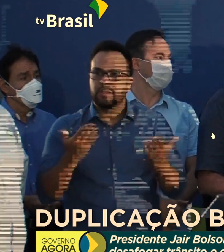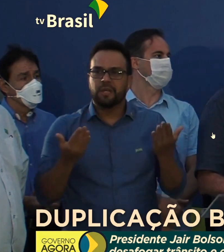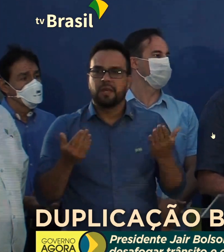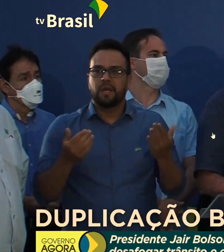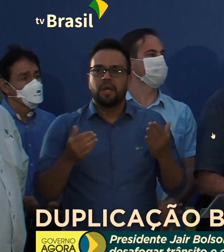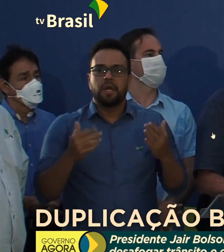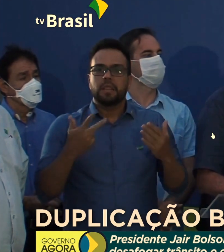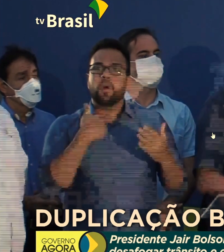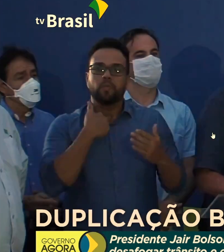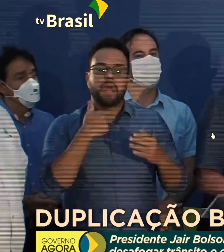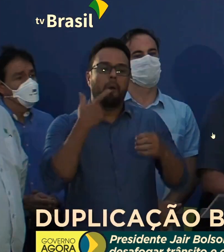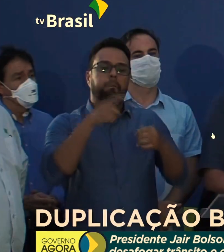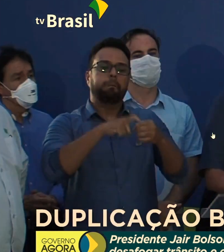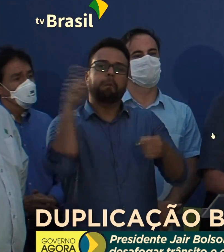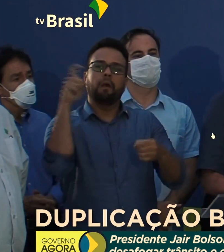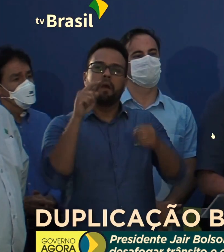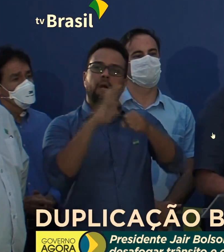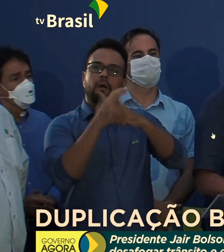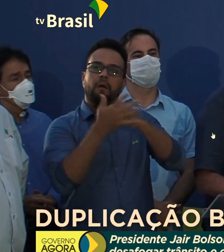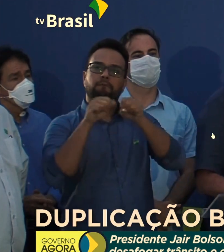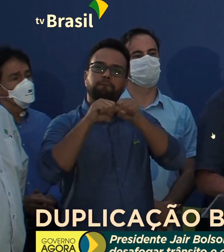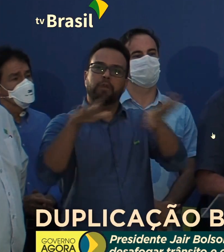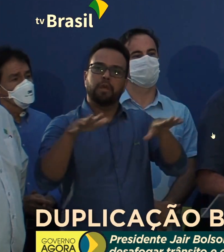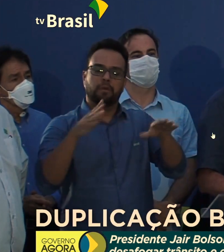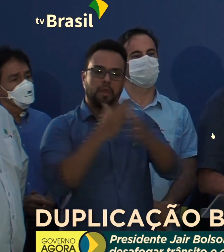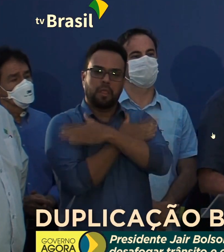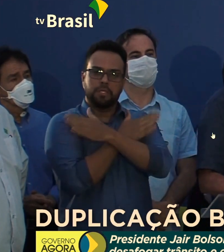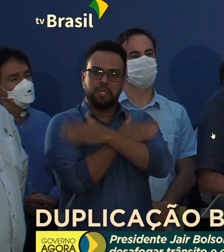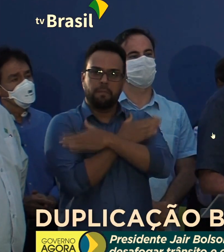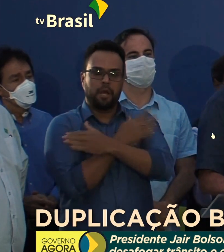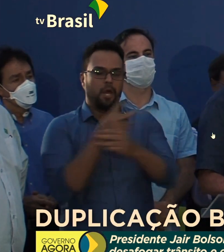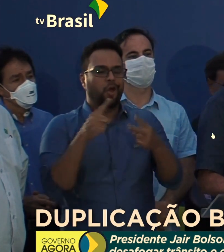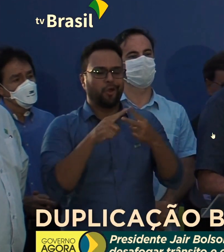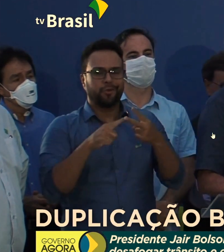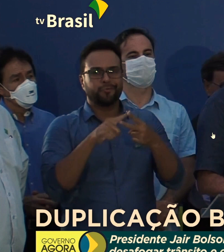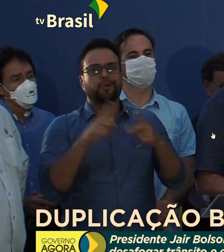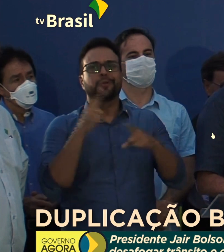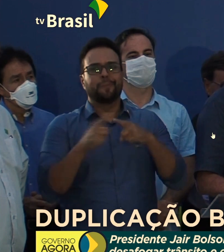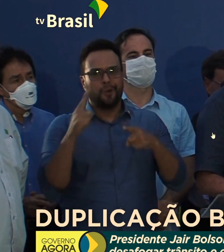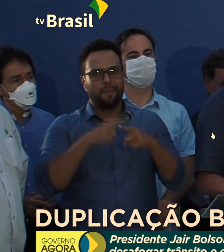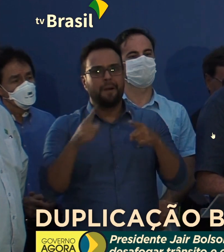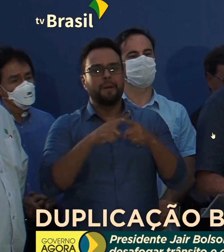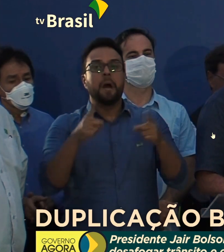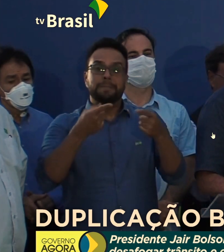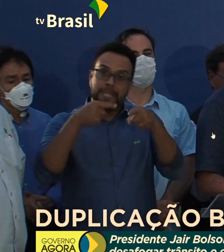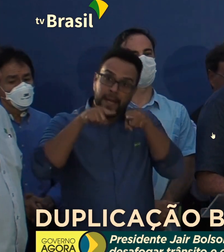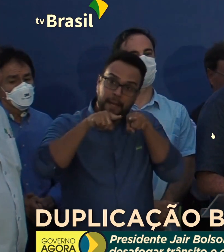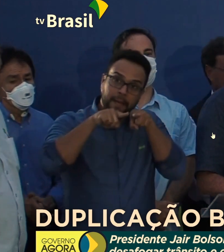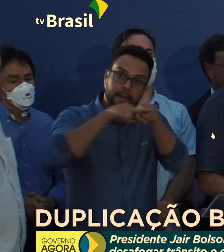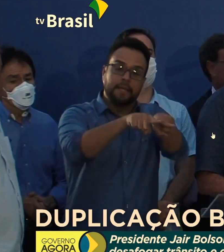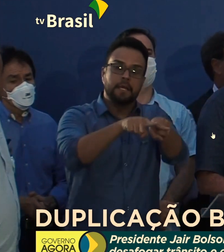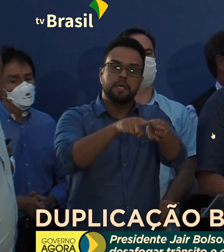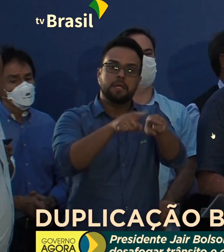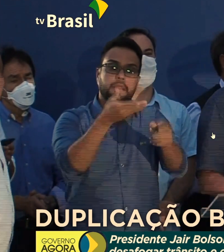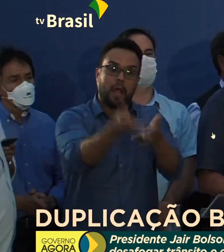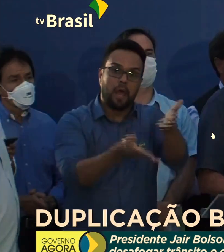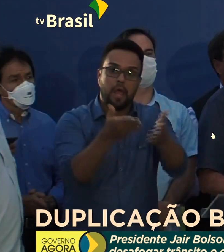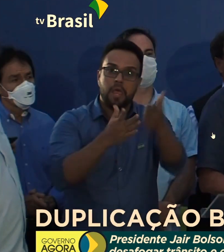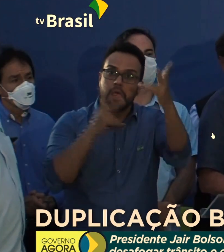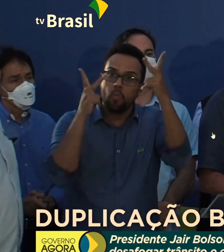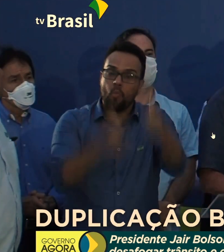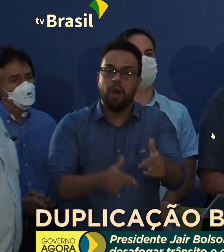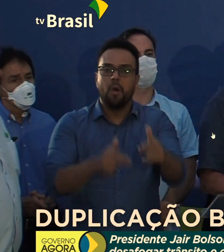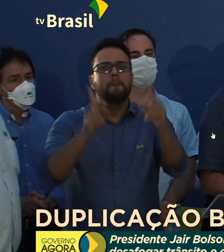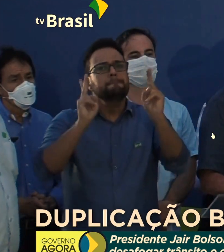dissociar a questão do vírus e o desemprego. São dois problemas que devemos tratá-los de forma simultânea